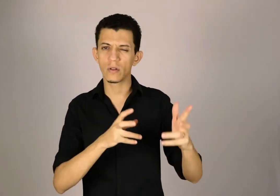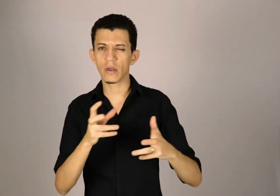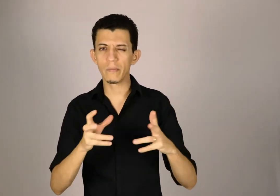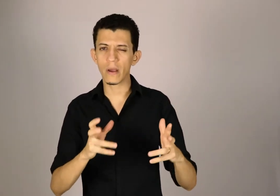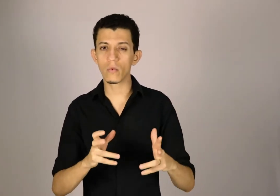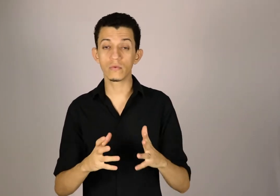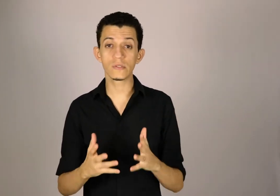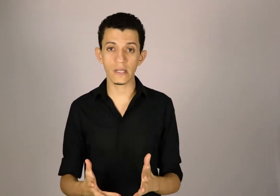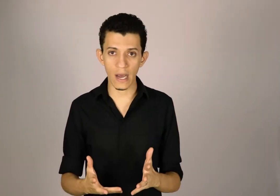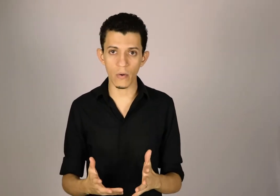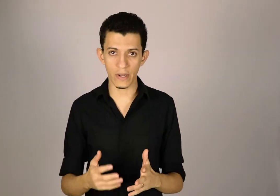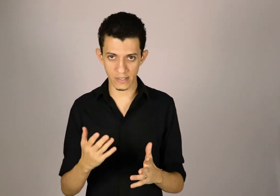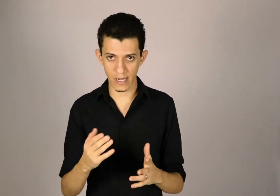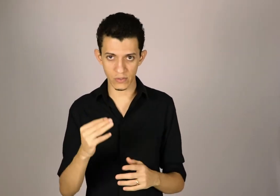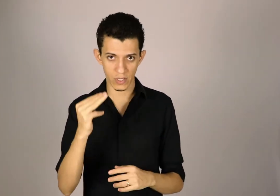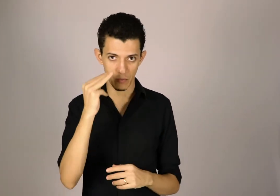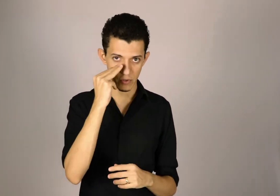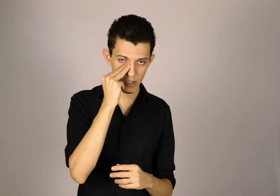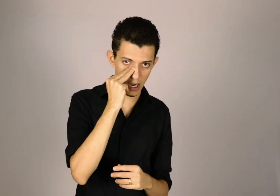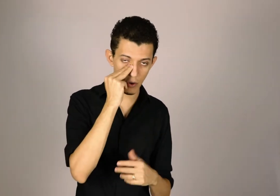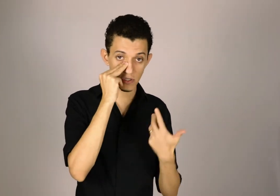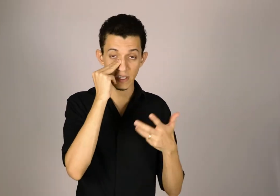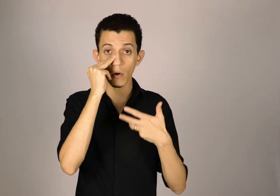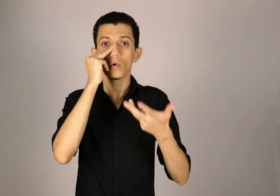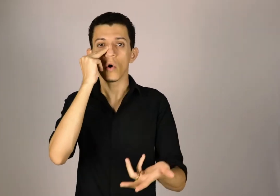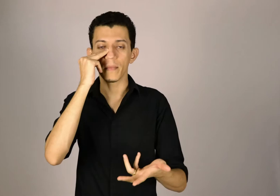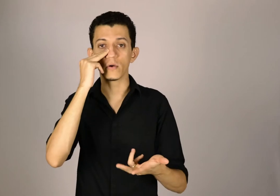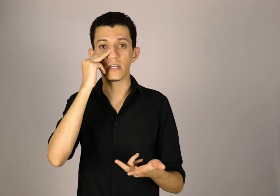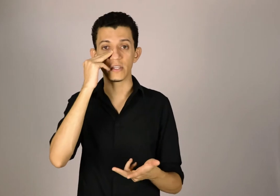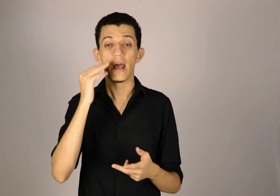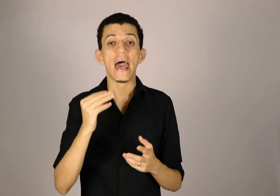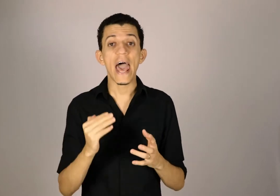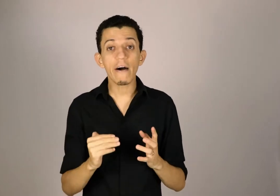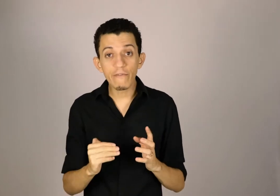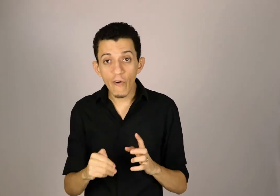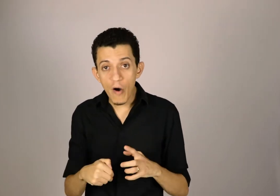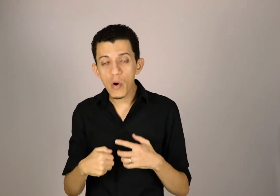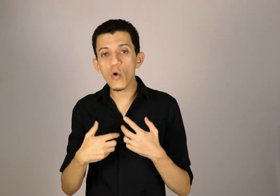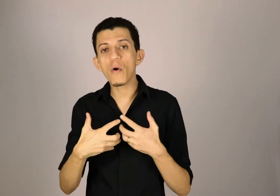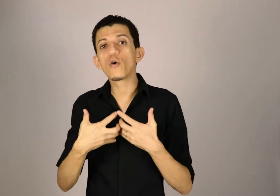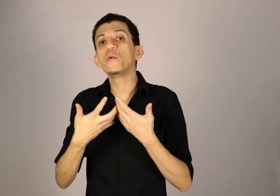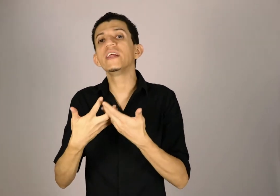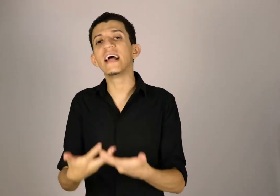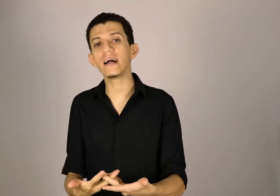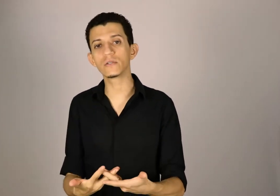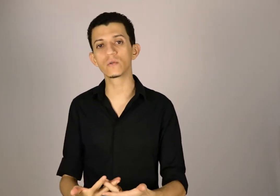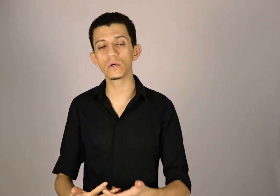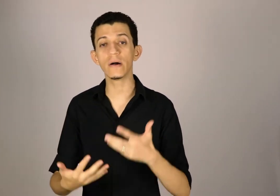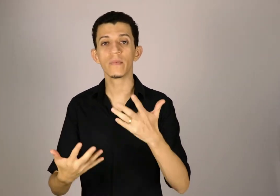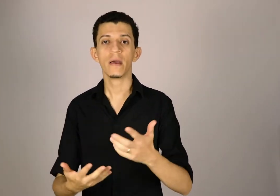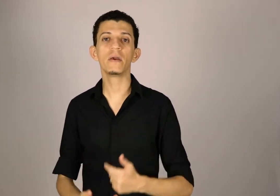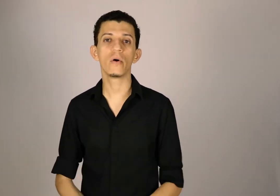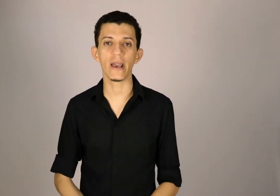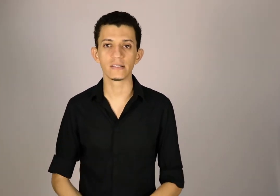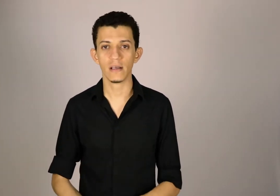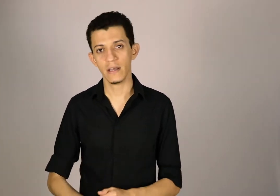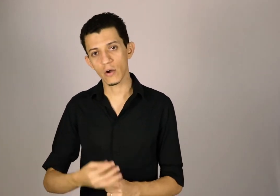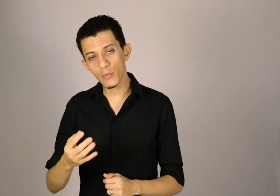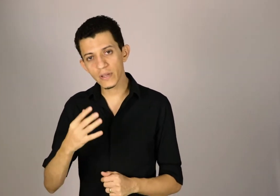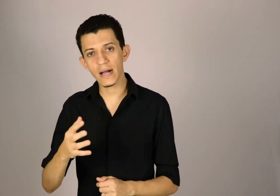eu me pergunto um sinal, nesse caso aqui o meu sinal é o sinal-nome, ou seja, é a forma como a comunidade surda me conhece. A comunidade